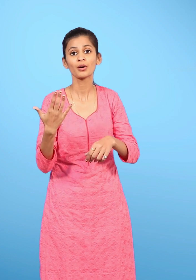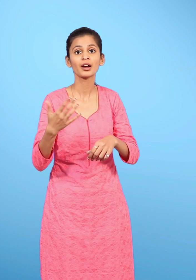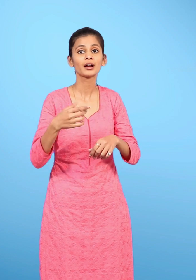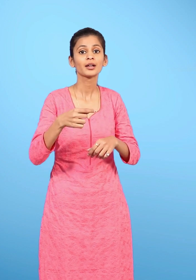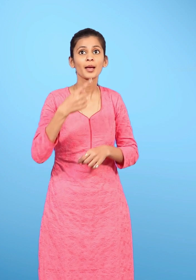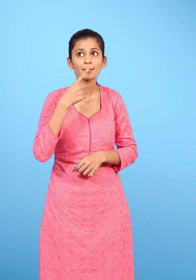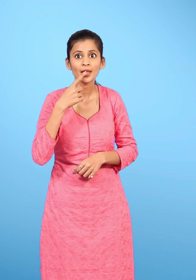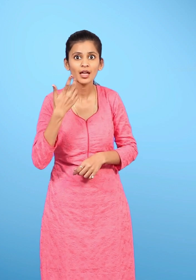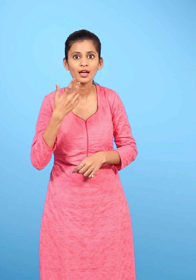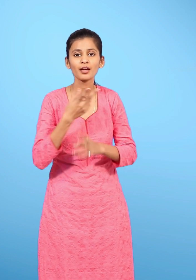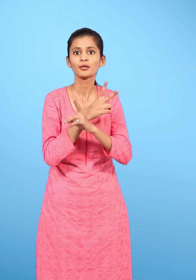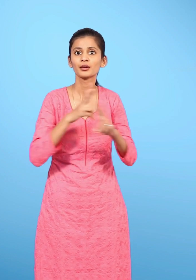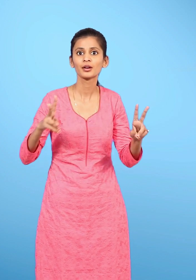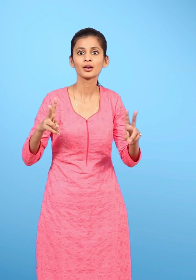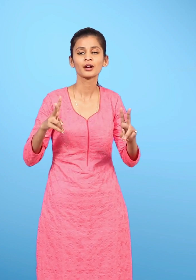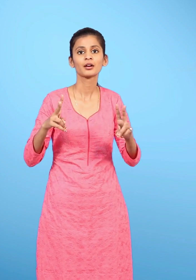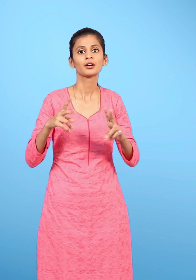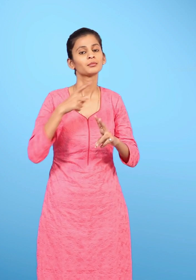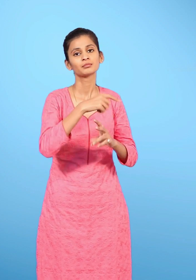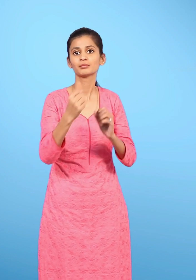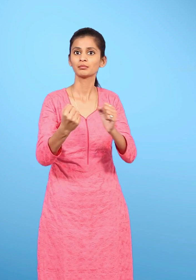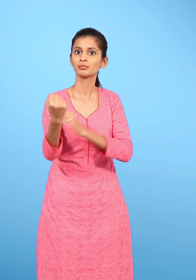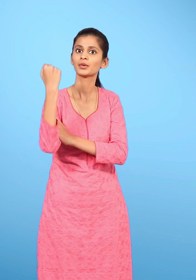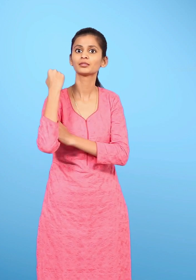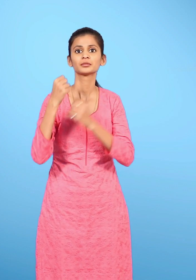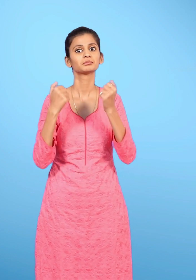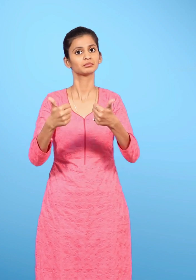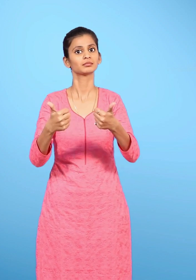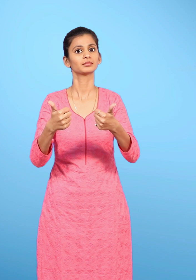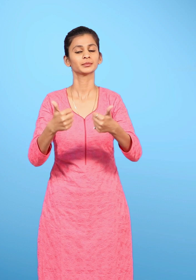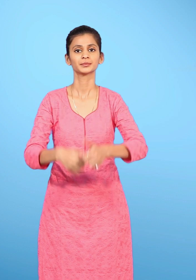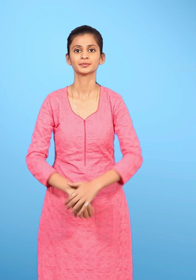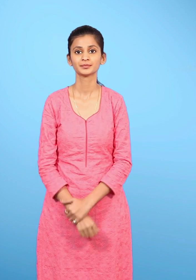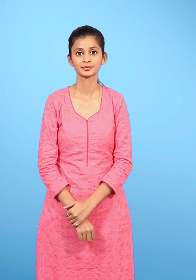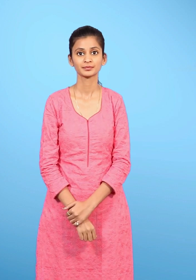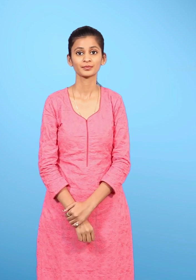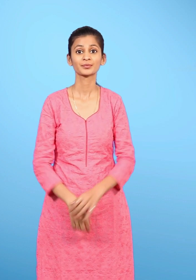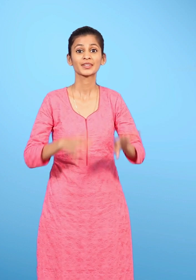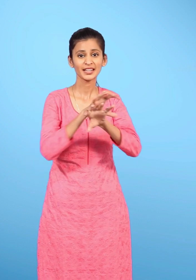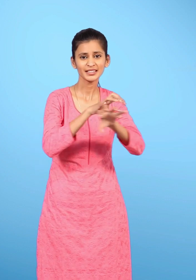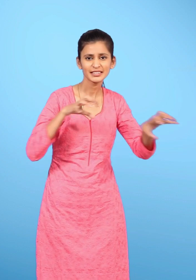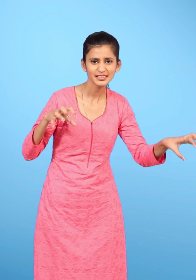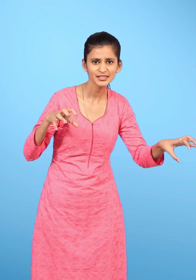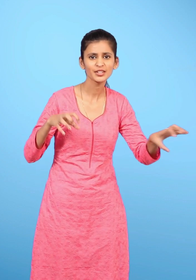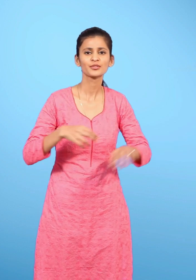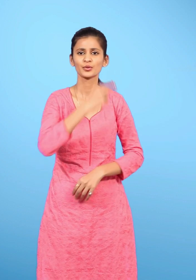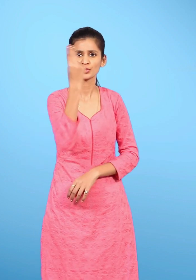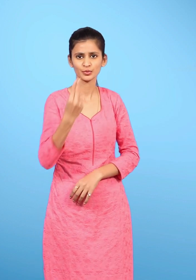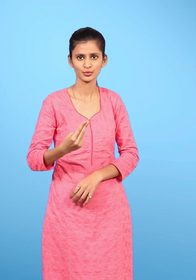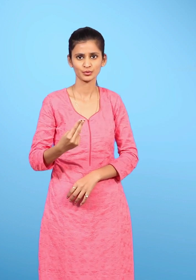स्वाद वाली ख्षमताएं बहुत ही तीवर होती हैं ऐसे दो जानवरों के चित्र